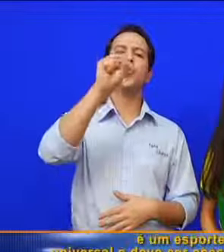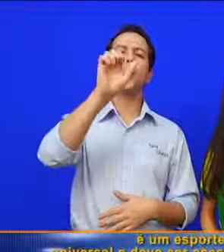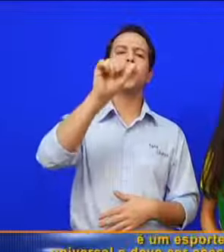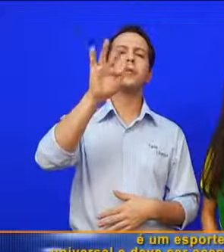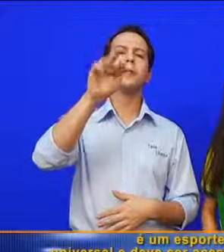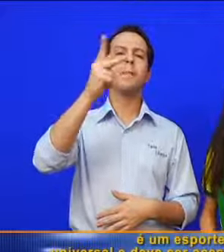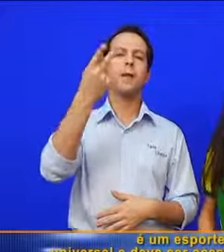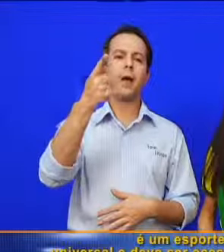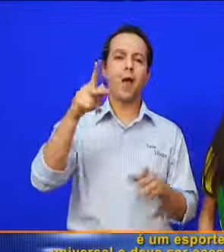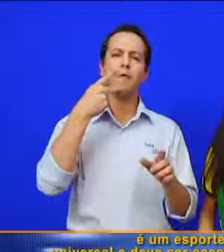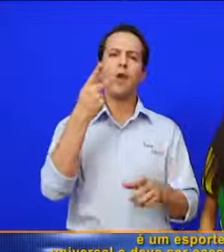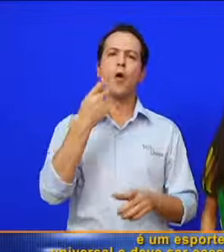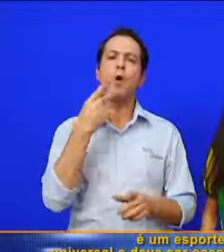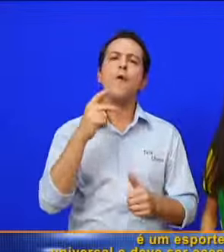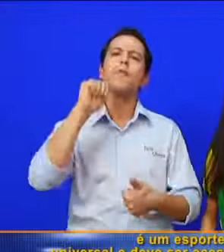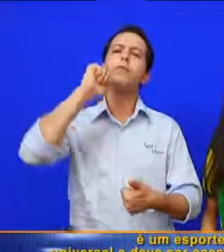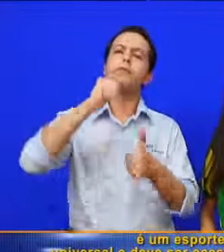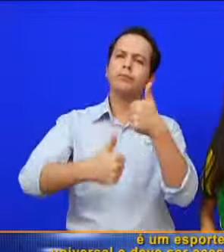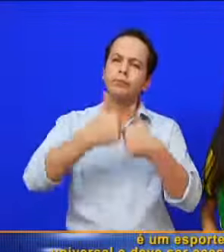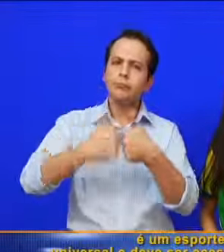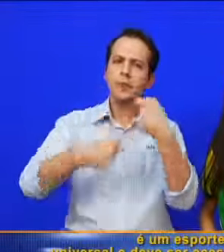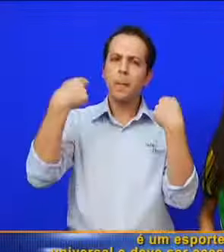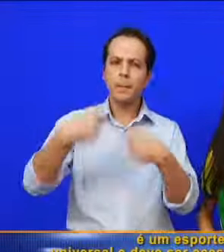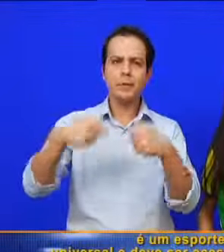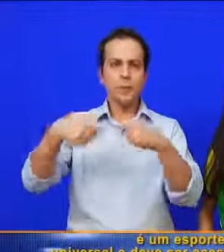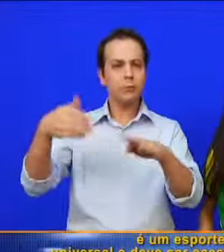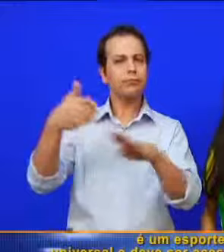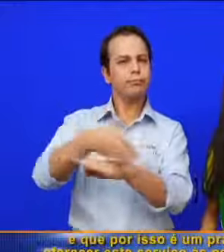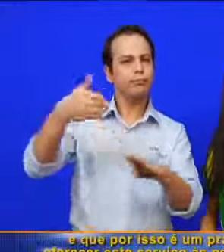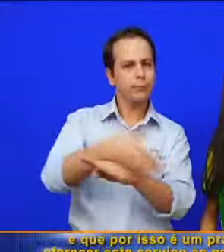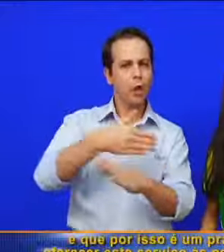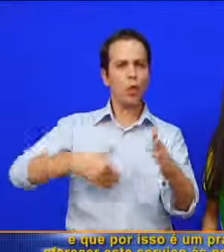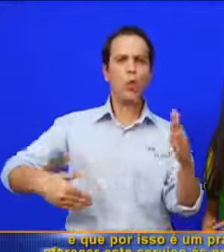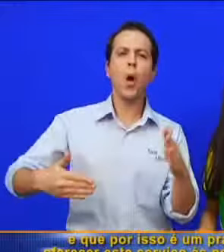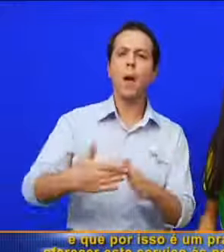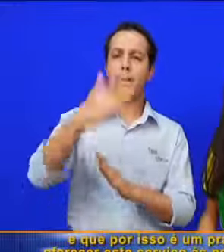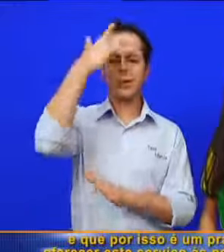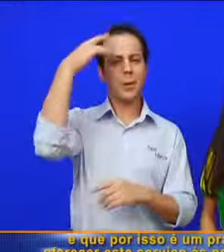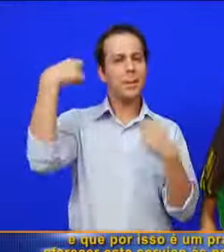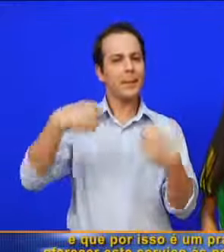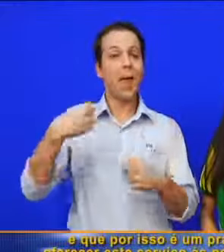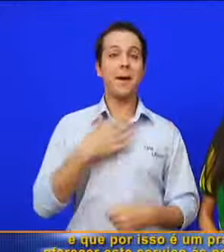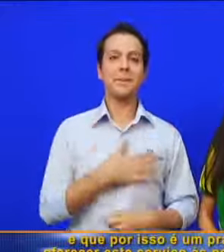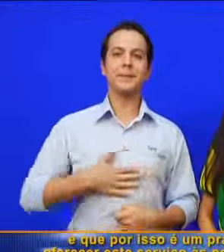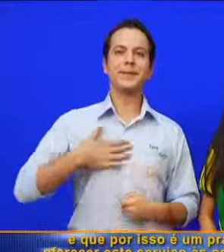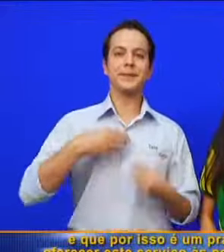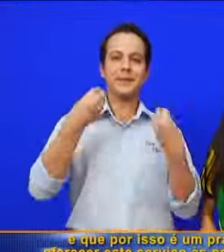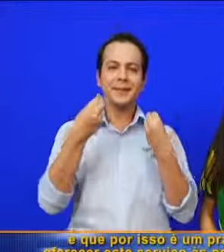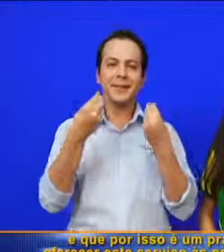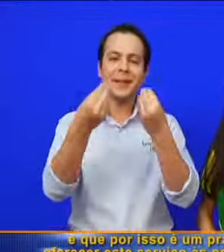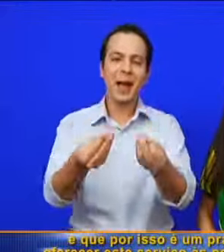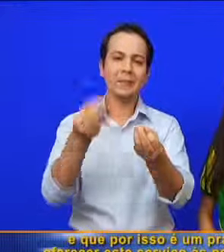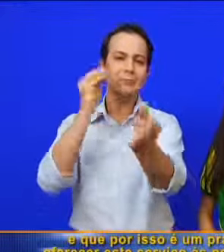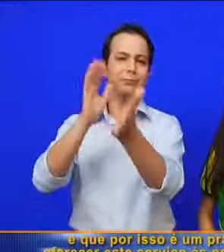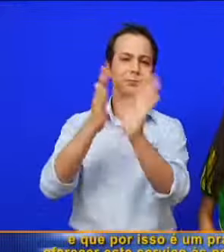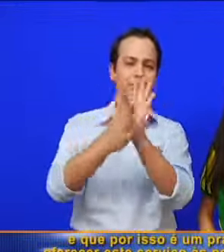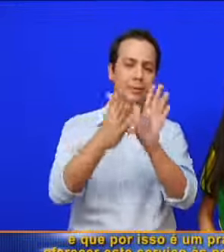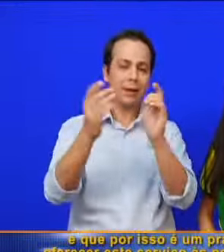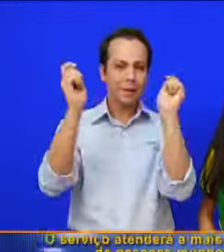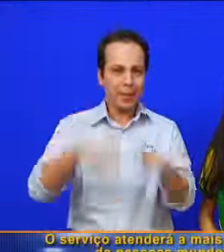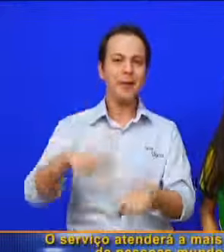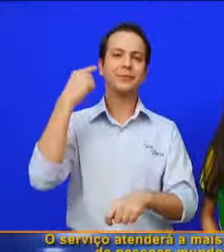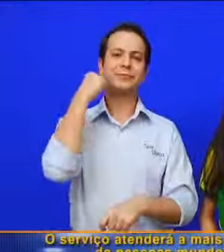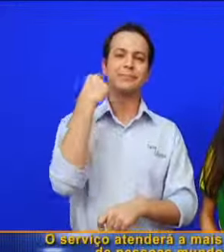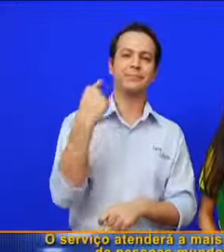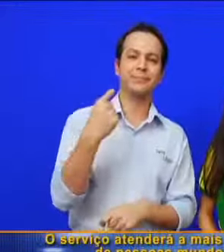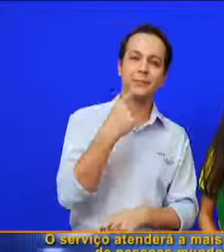futebol é um esporte universal e que deve ser acessível a todos. E que por isso é um prazer poder oferecer esse serviço às pessoas surdas.